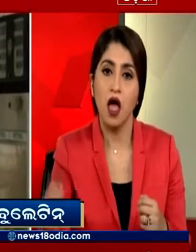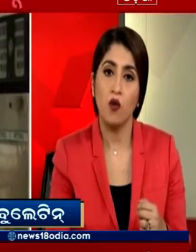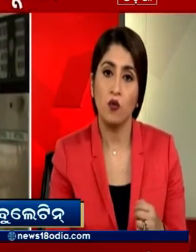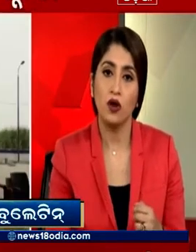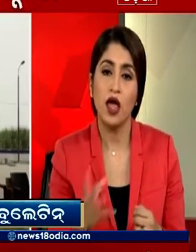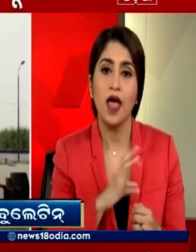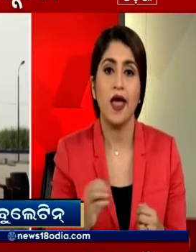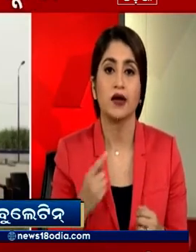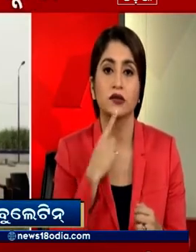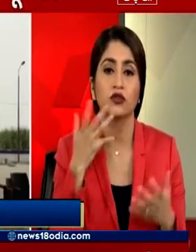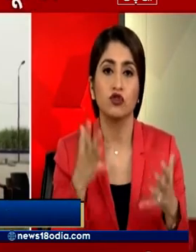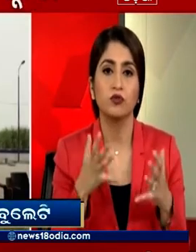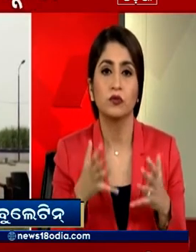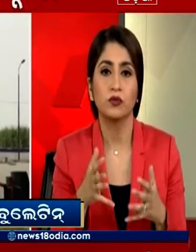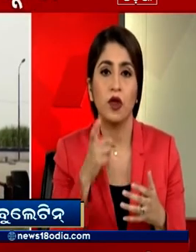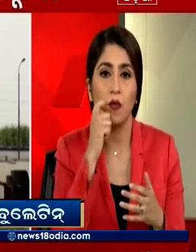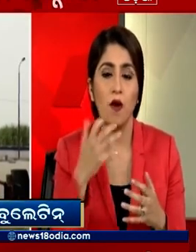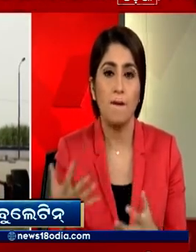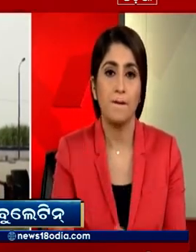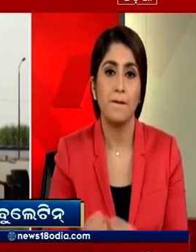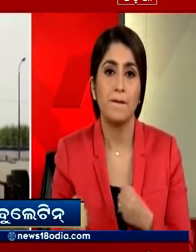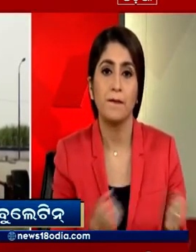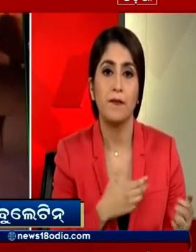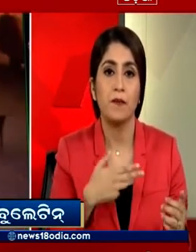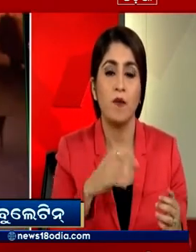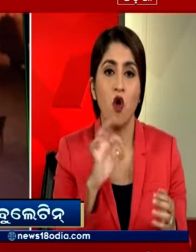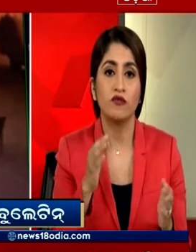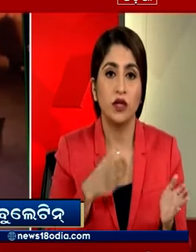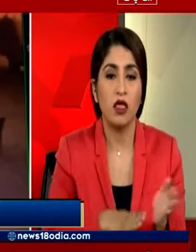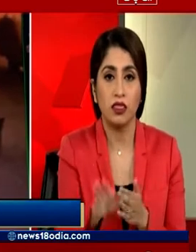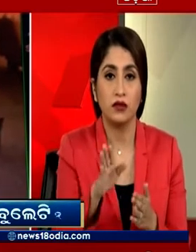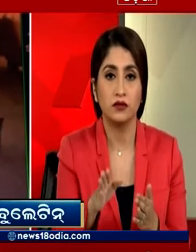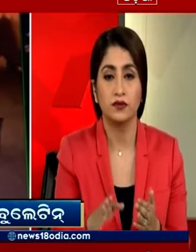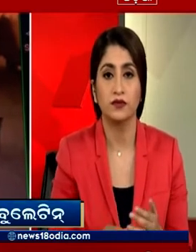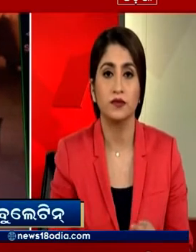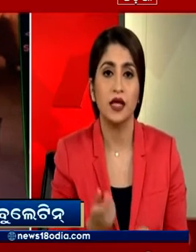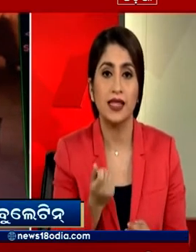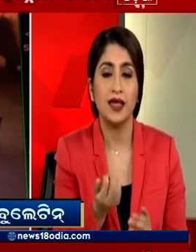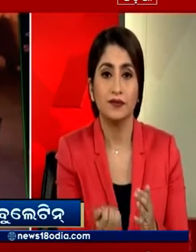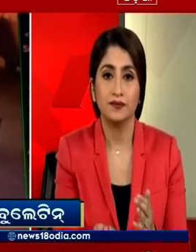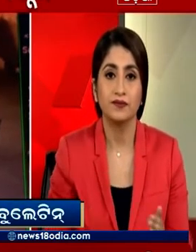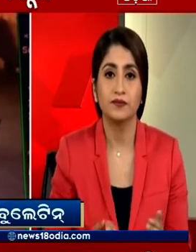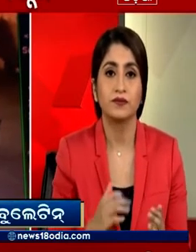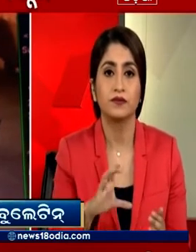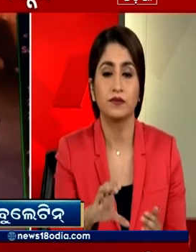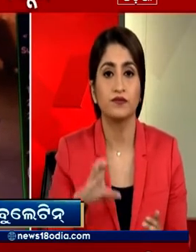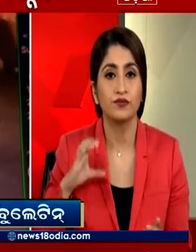करमचारी को जबरन साथ लेकर पेट्रोल पंप के दब्तर में दाखिल हुए और कैश काउंटर से पैसे निकाल लिये